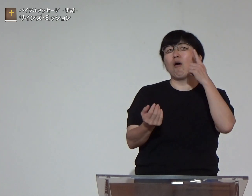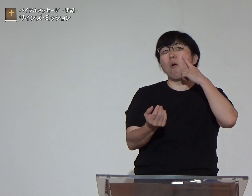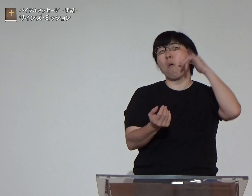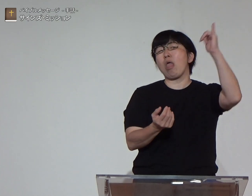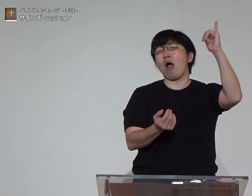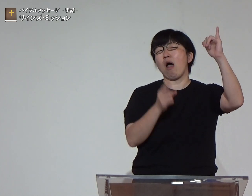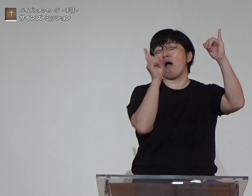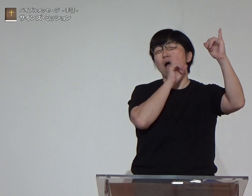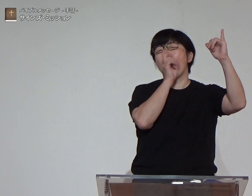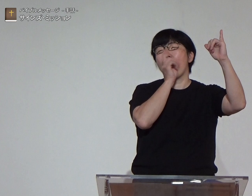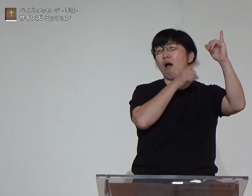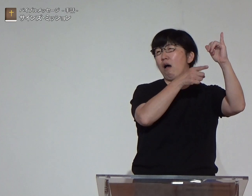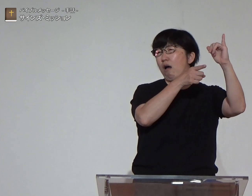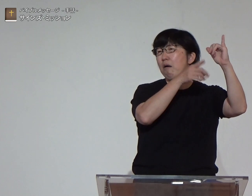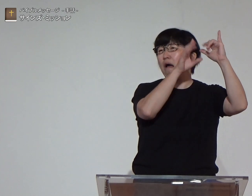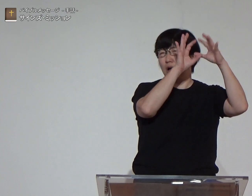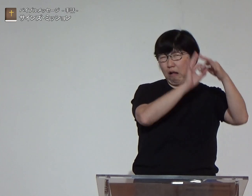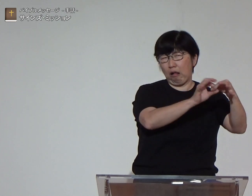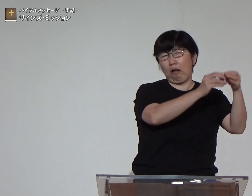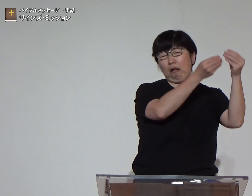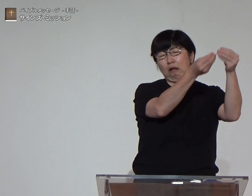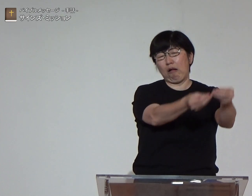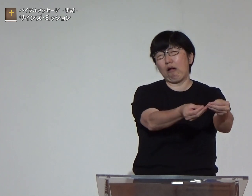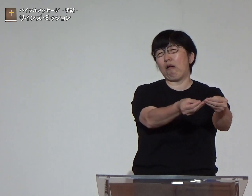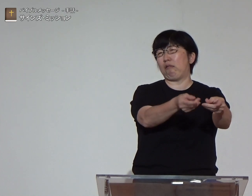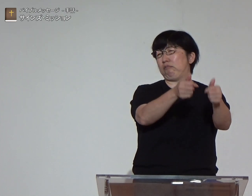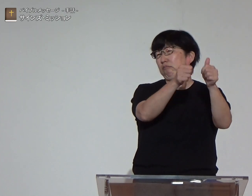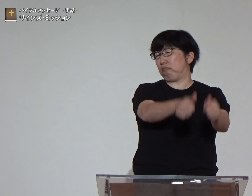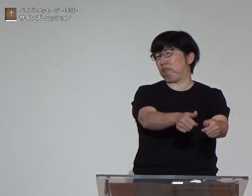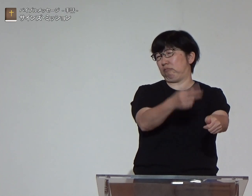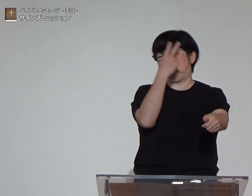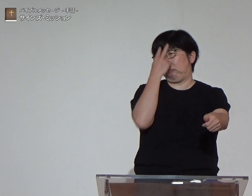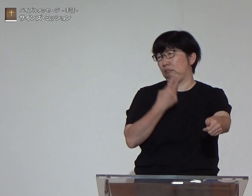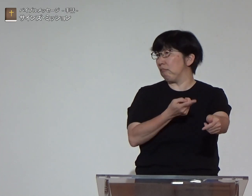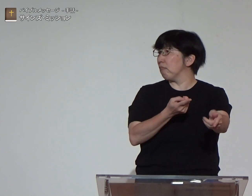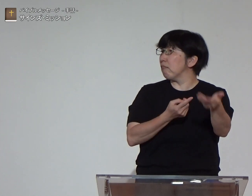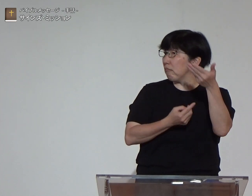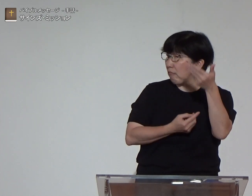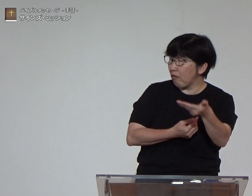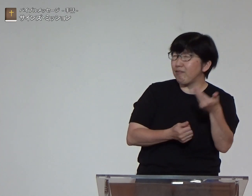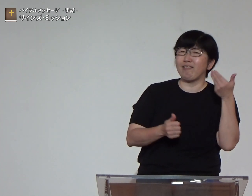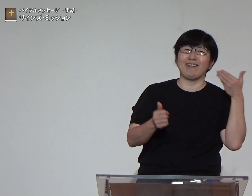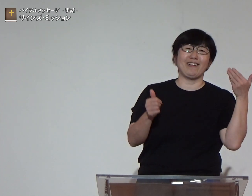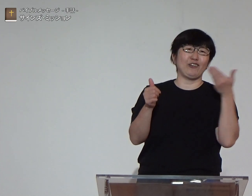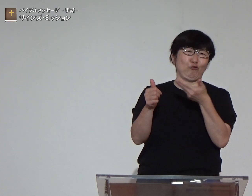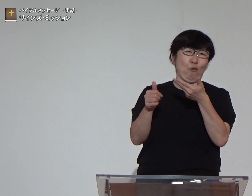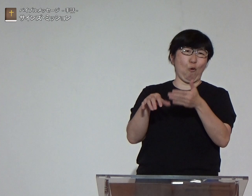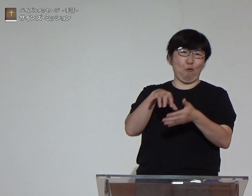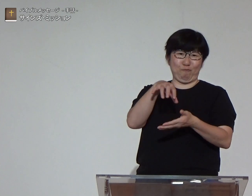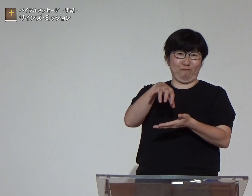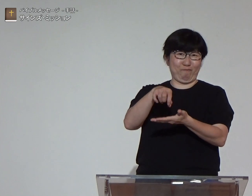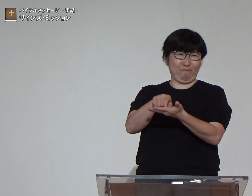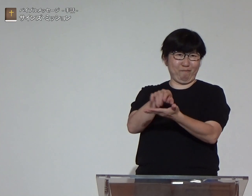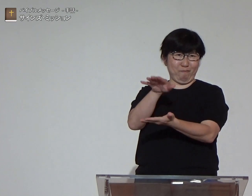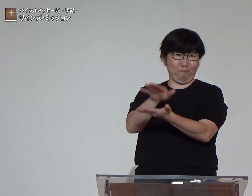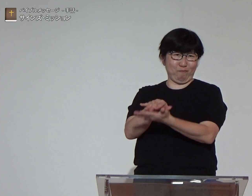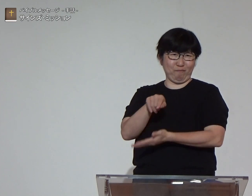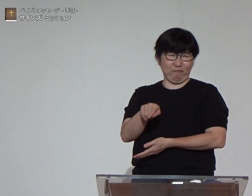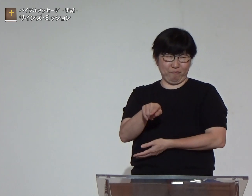ったのでしょうかそれとも親が悪いことをしたので神の罰が下り彼は盲目になったのでしょうかという質